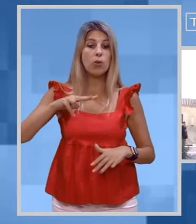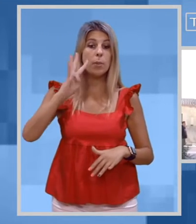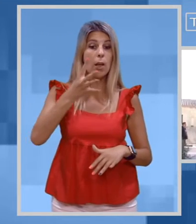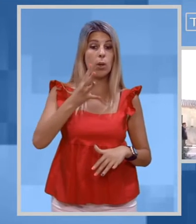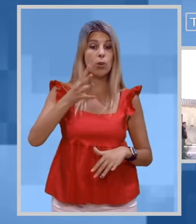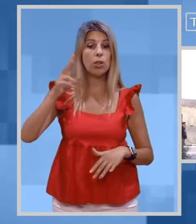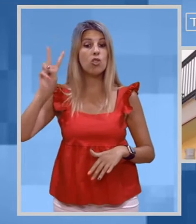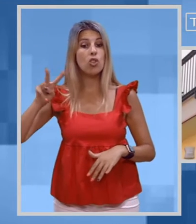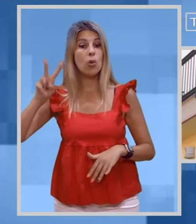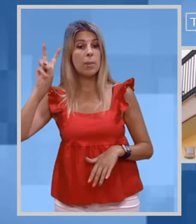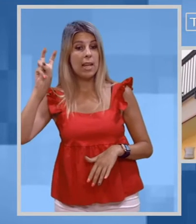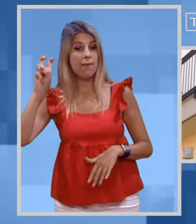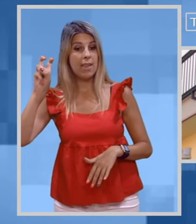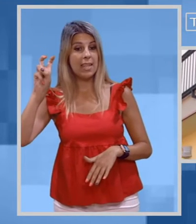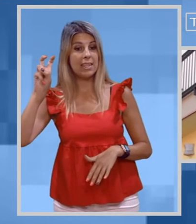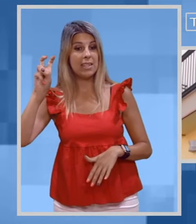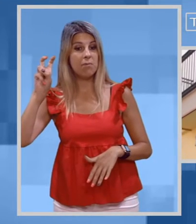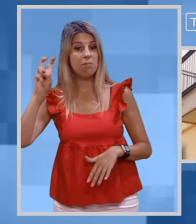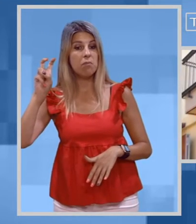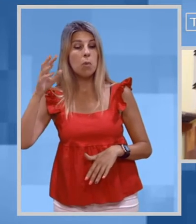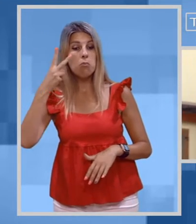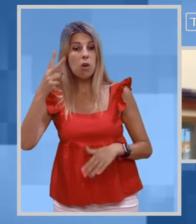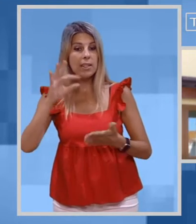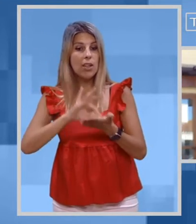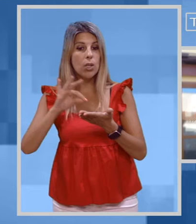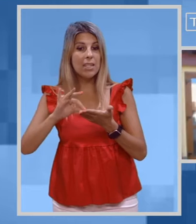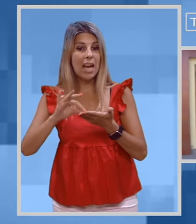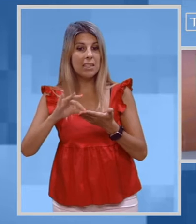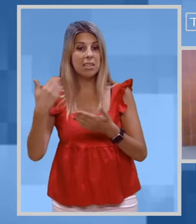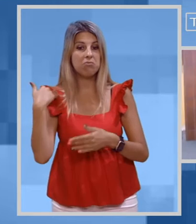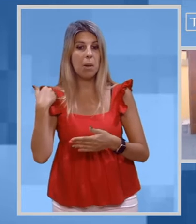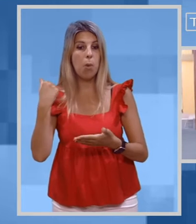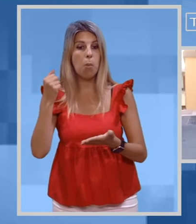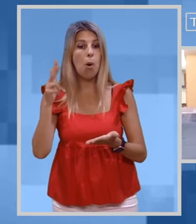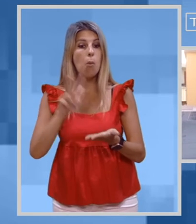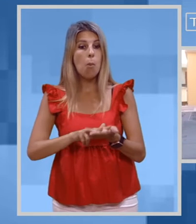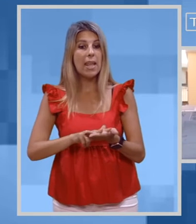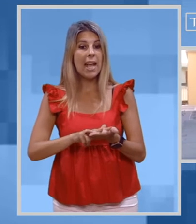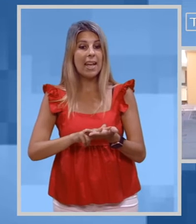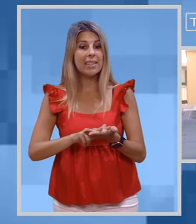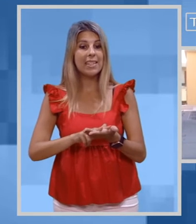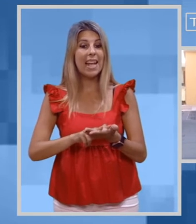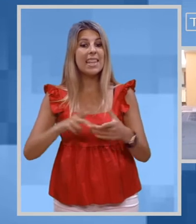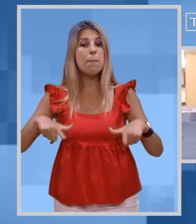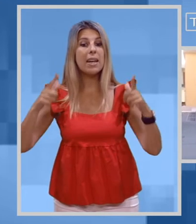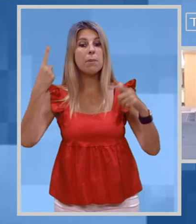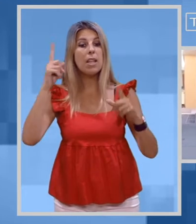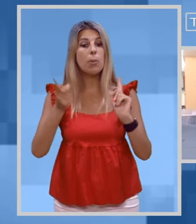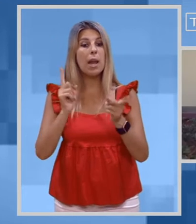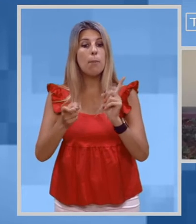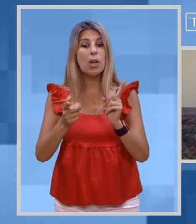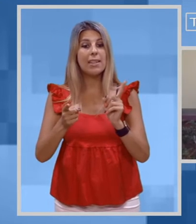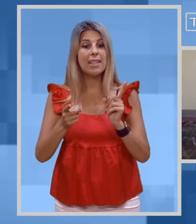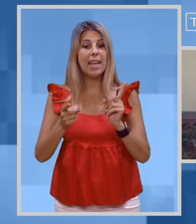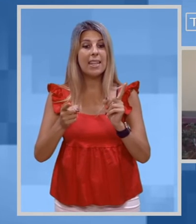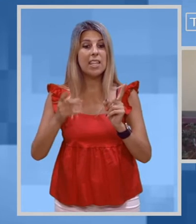-2020. Secondo i dati recentemente pubblicati dal Dipartimento per le politiche di coesione della presenza del